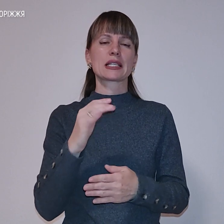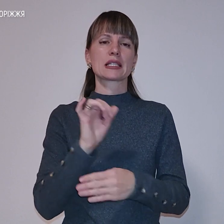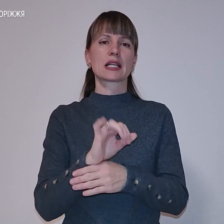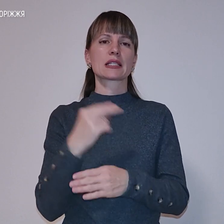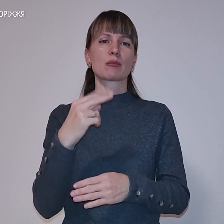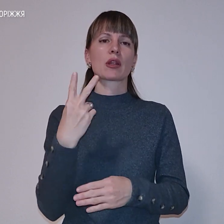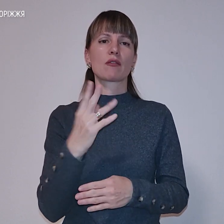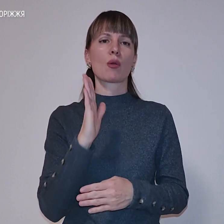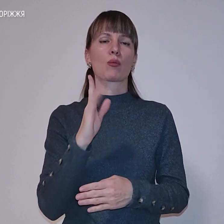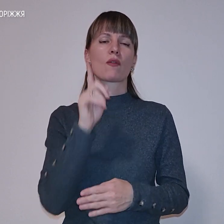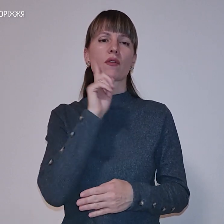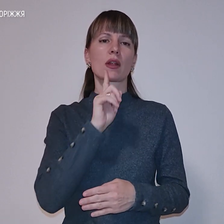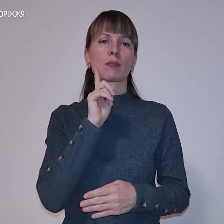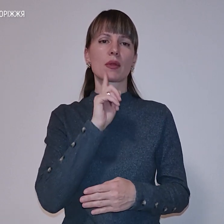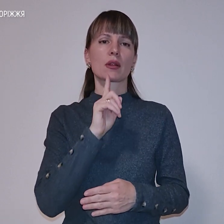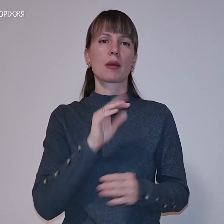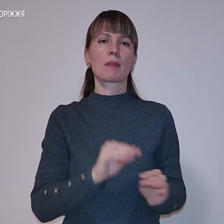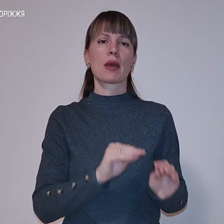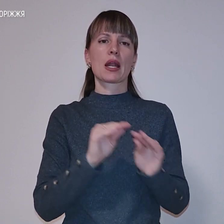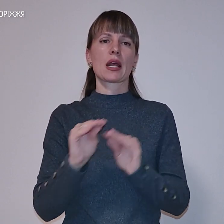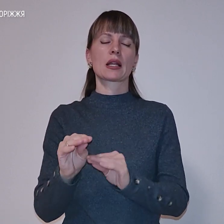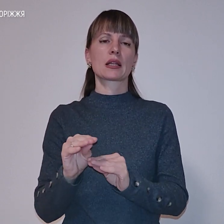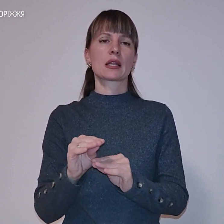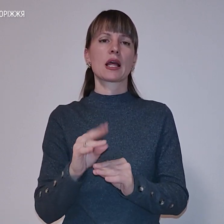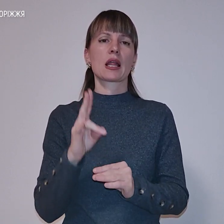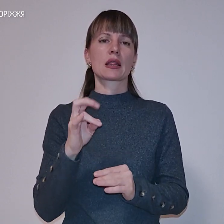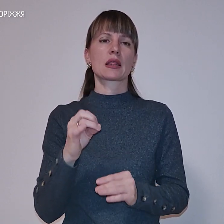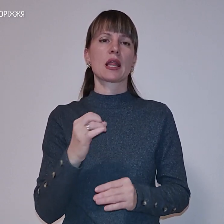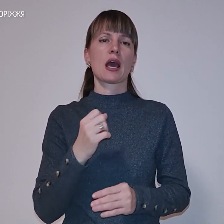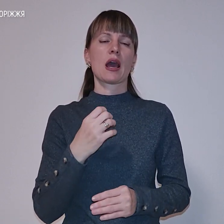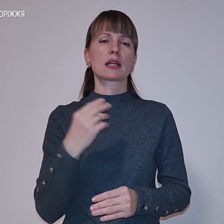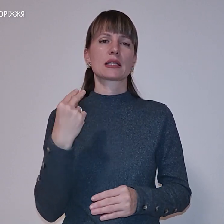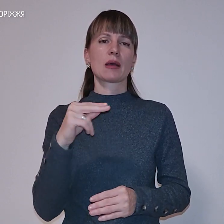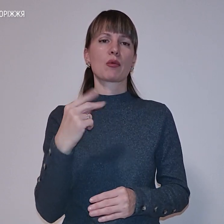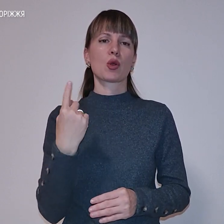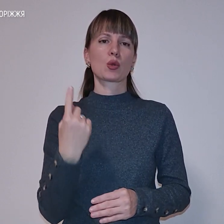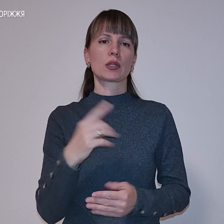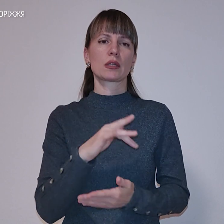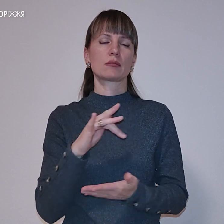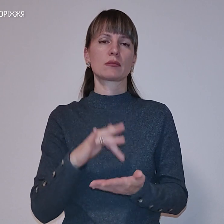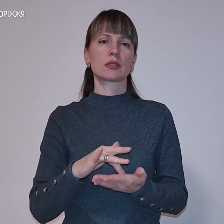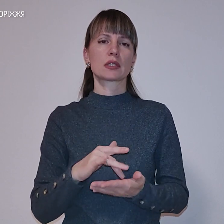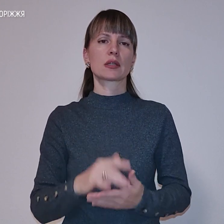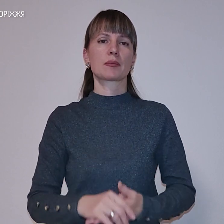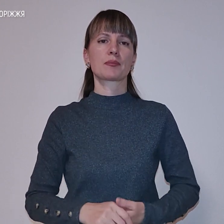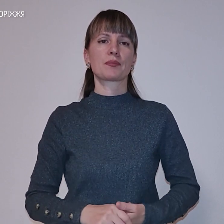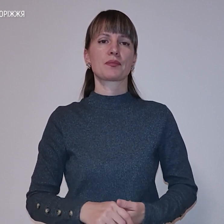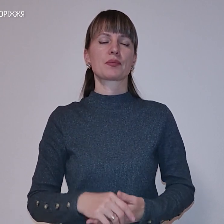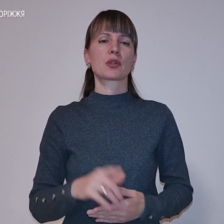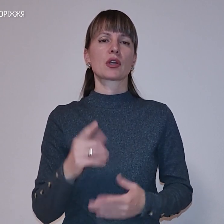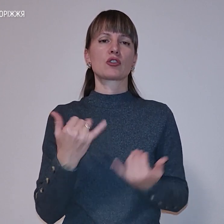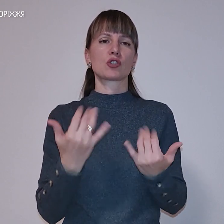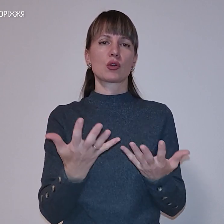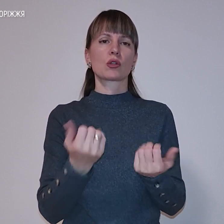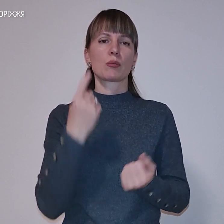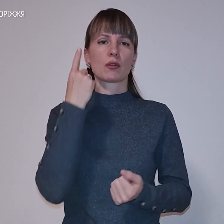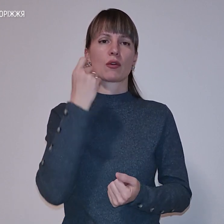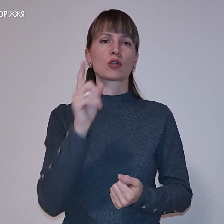-2», буде тимчасово перенесено на основний залізничний вокзал міста. Щойно отримали інформацію, що із